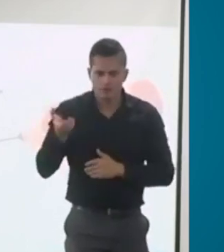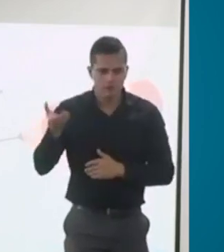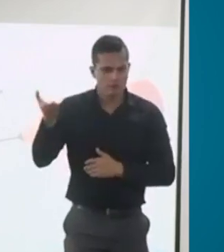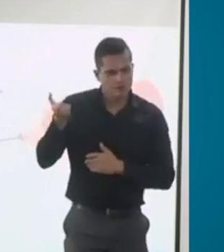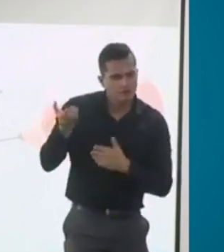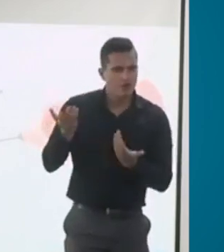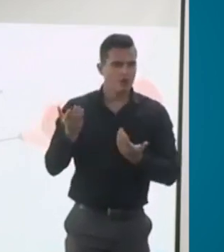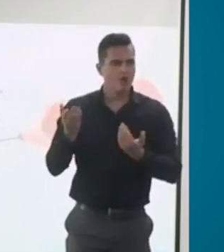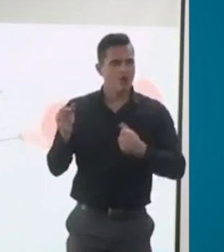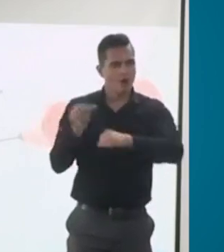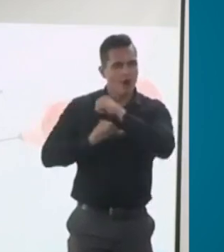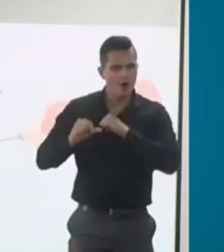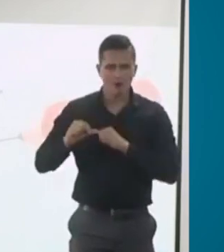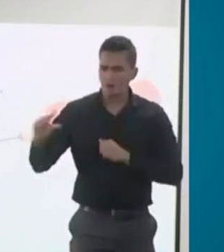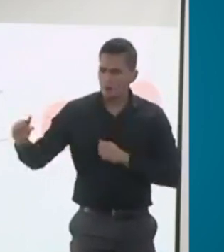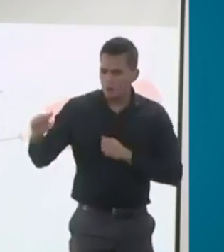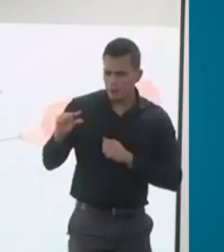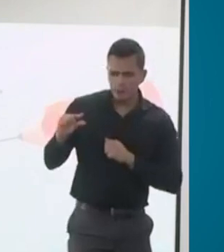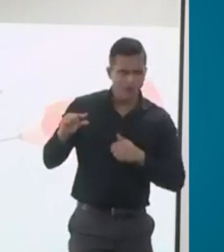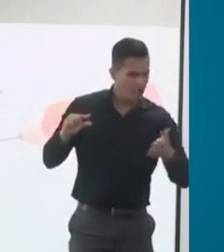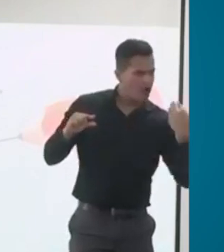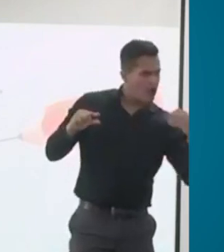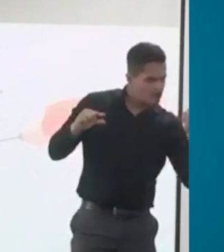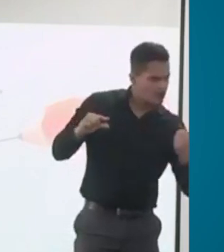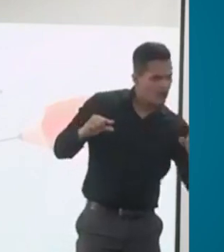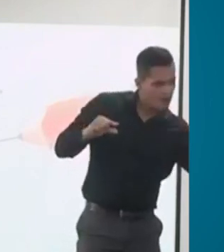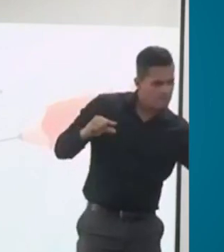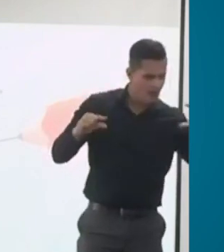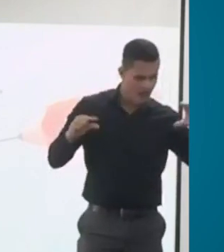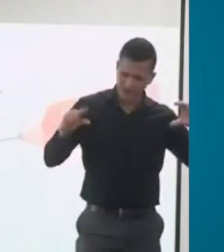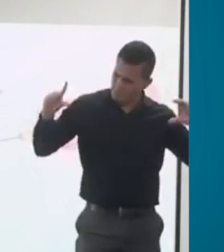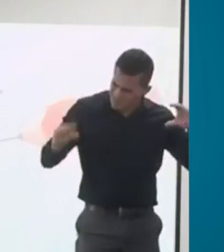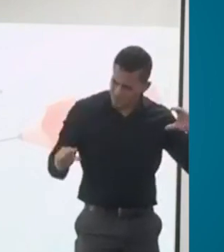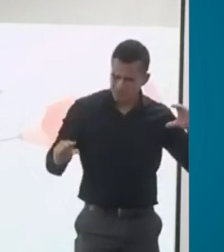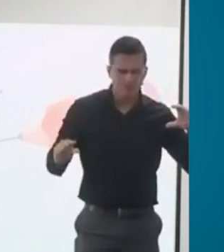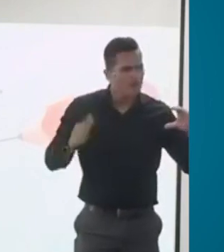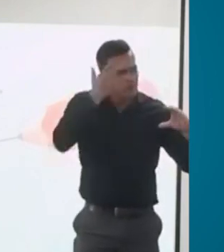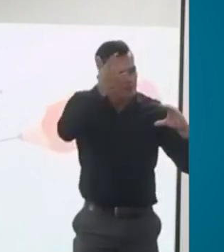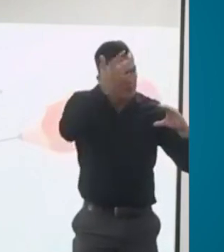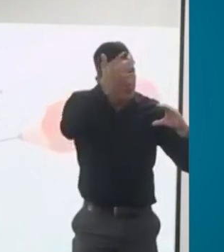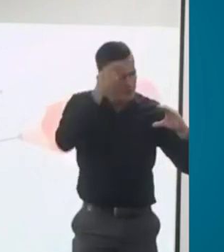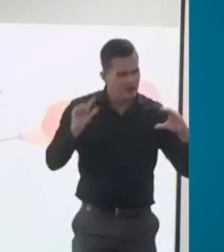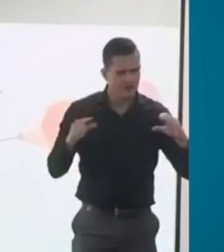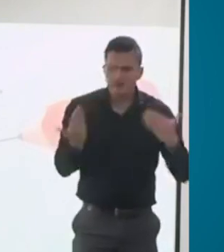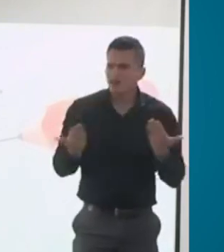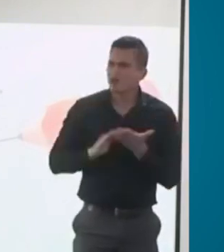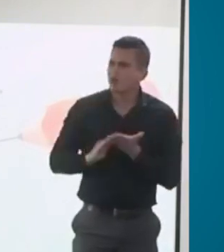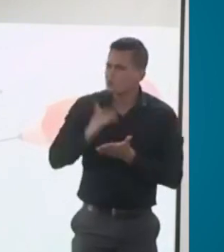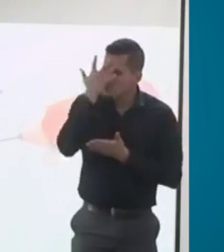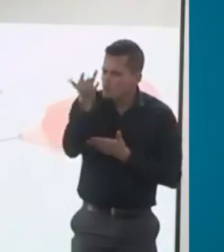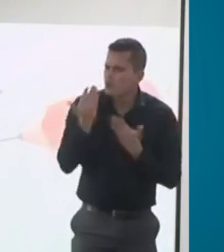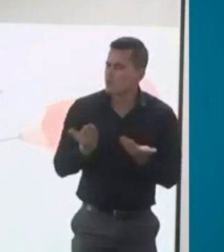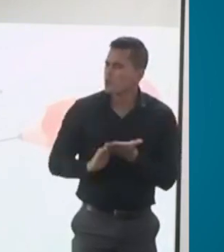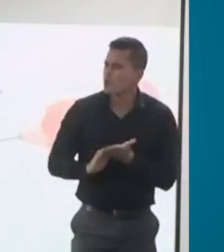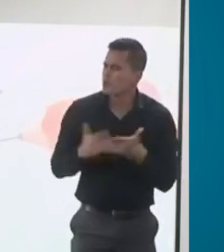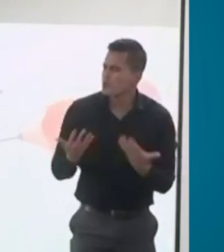este margen de diferencia siempre será inferior? ¿Qué solución se tiene prevista? Y en el caso de